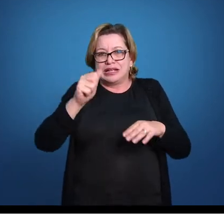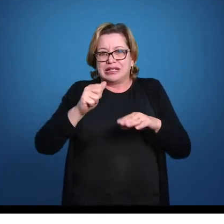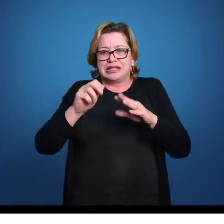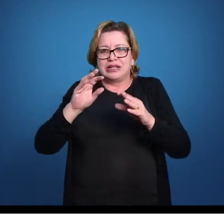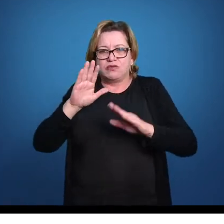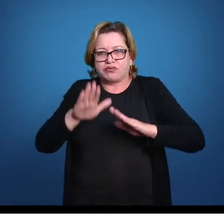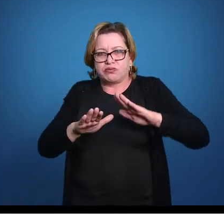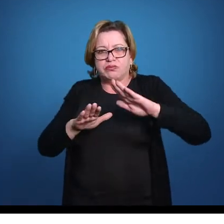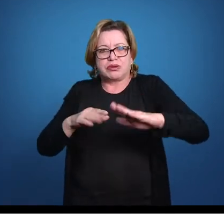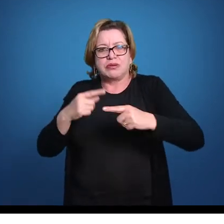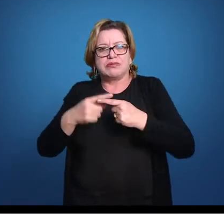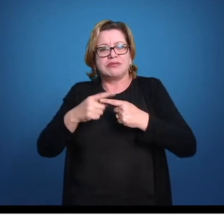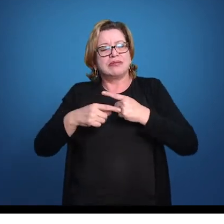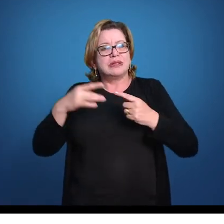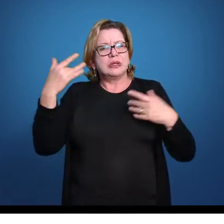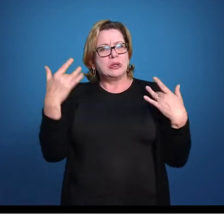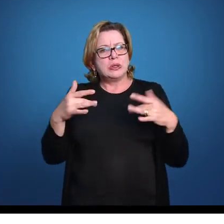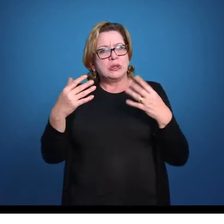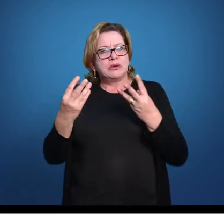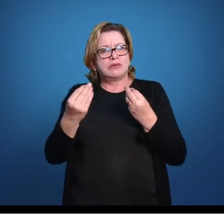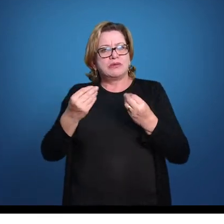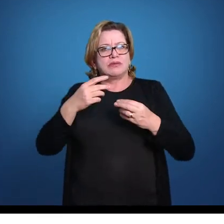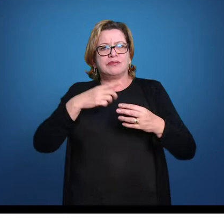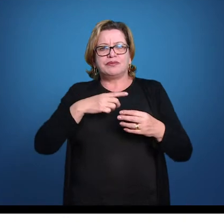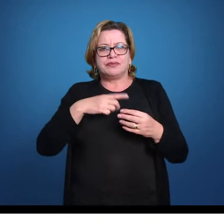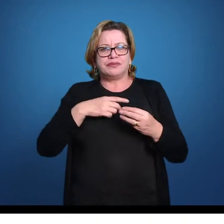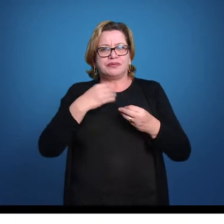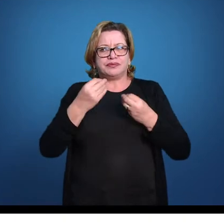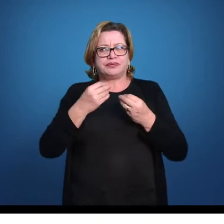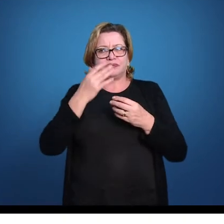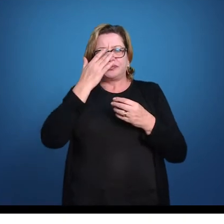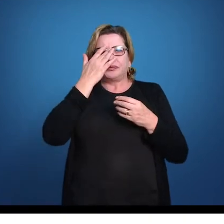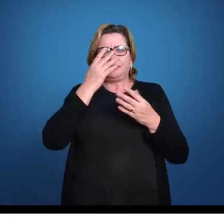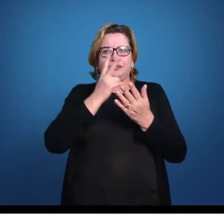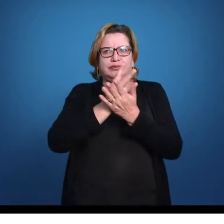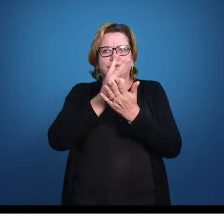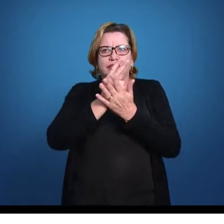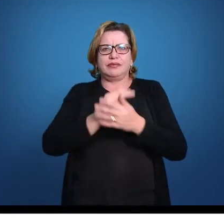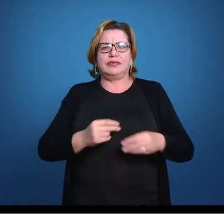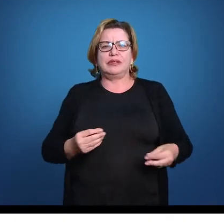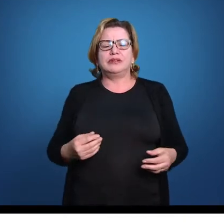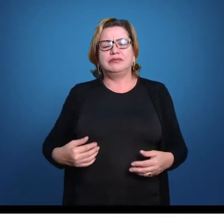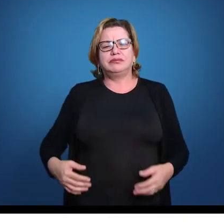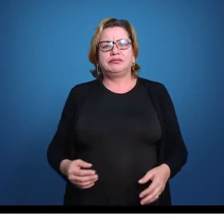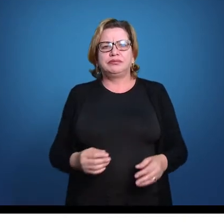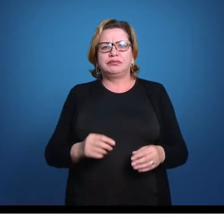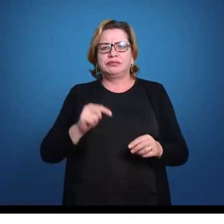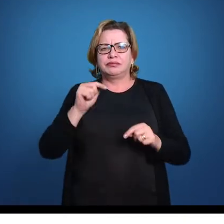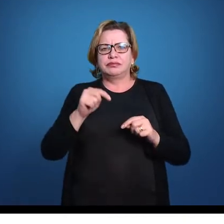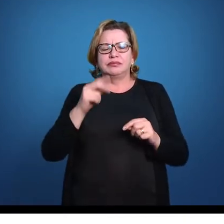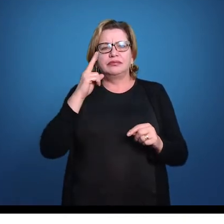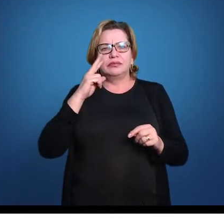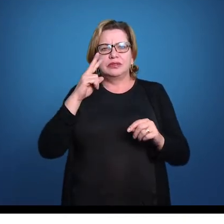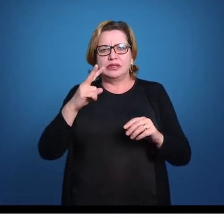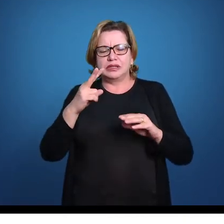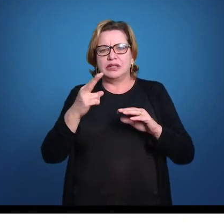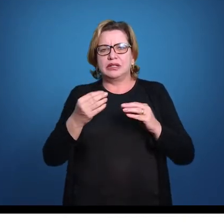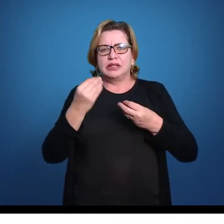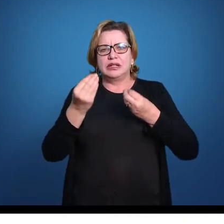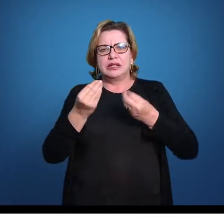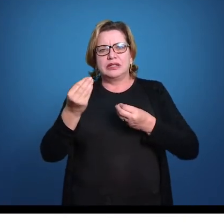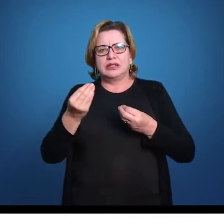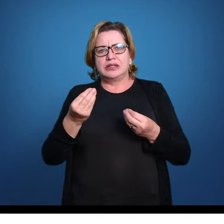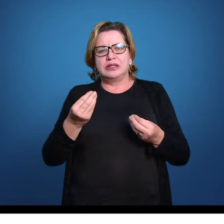né? Uma ferroada, né? Uma espinhada aí de uma raia nesse sentido. E aqui na visão ventral desses